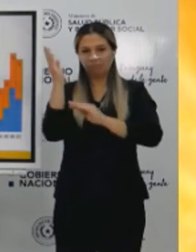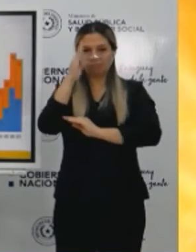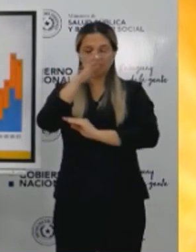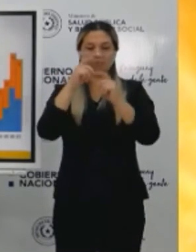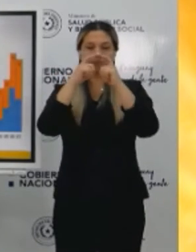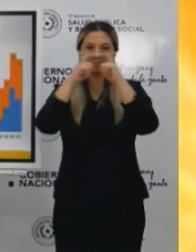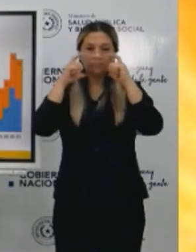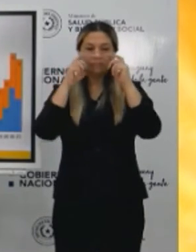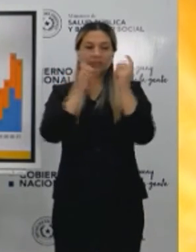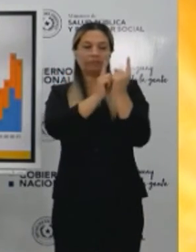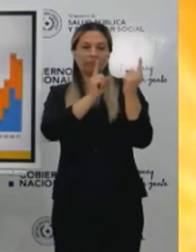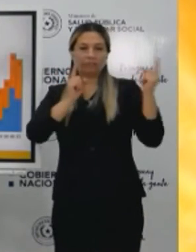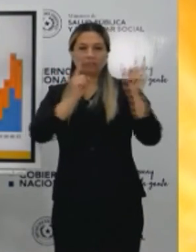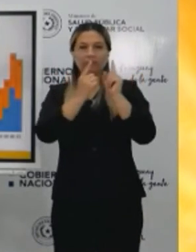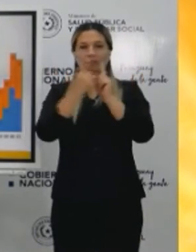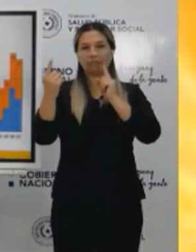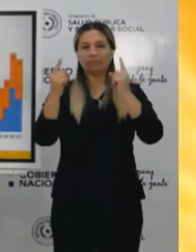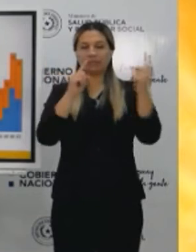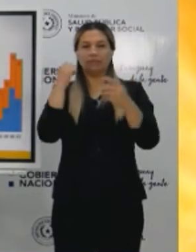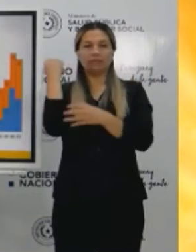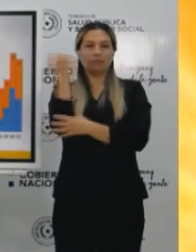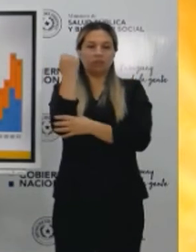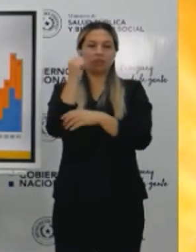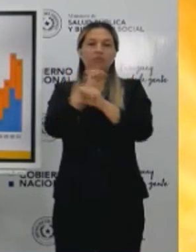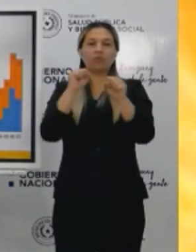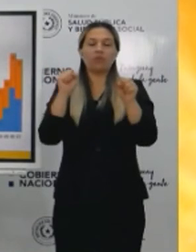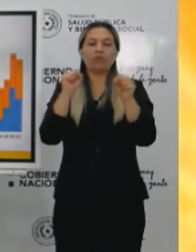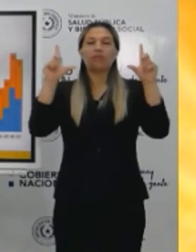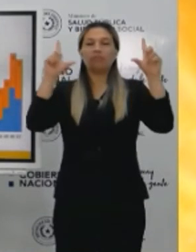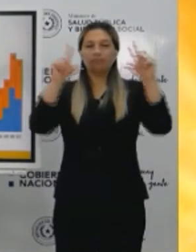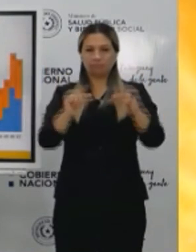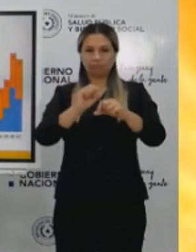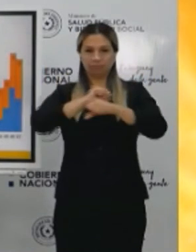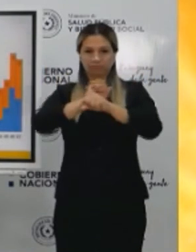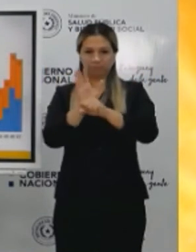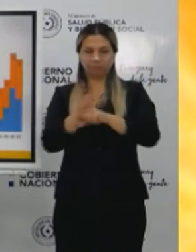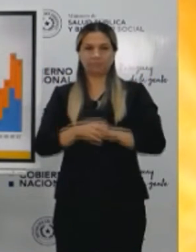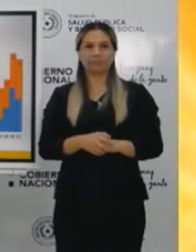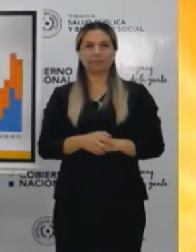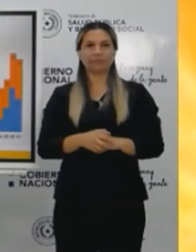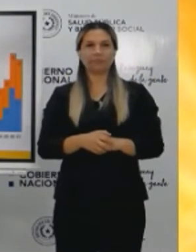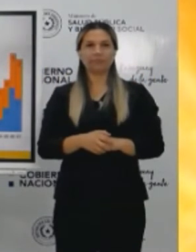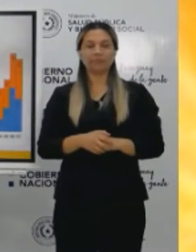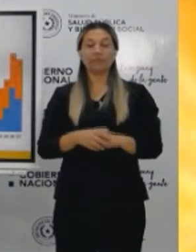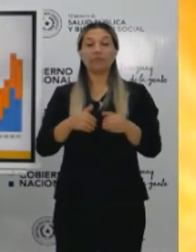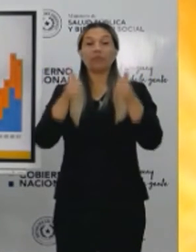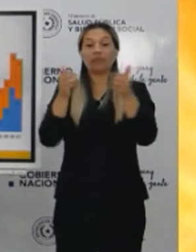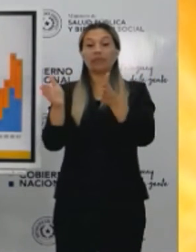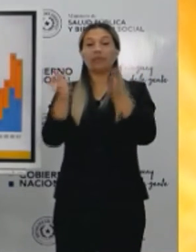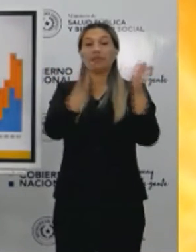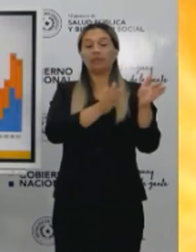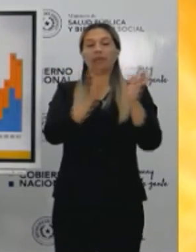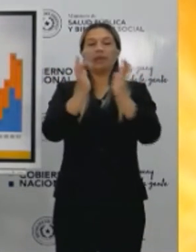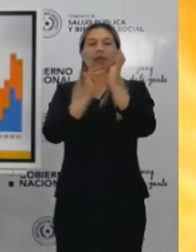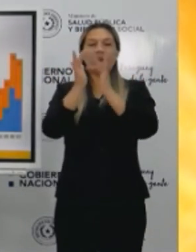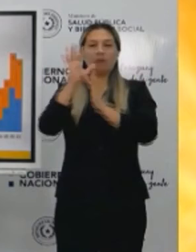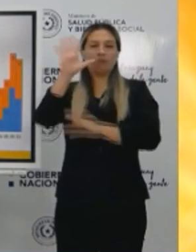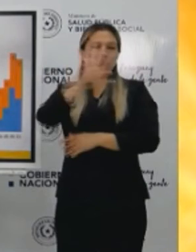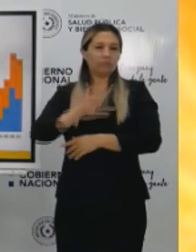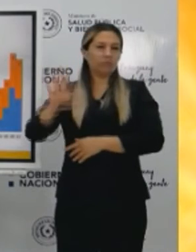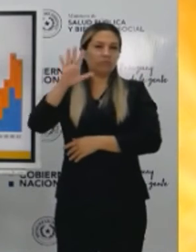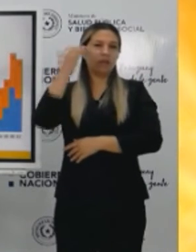poder reencauzar esto. En el departamento de Cordillera en particular, si bien ha habido una suerte de